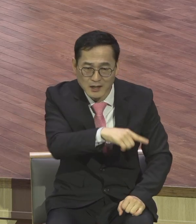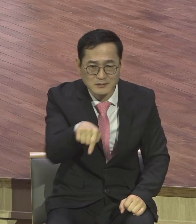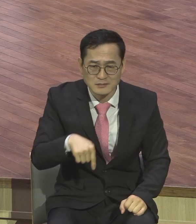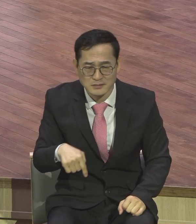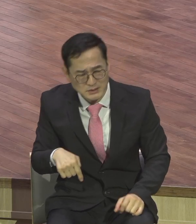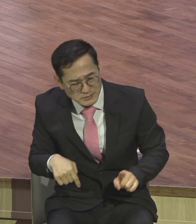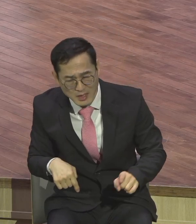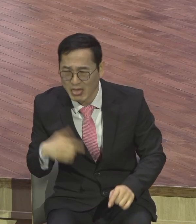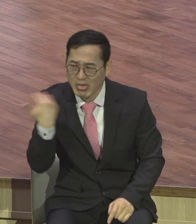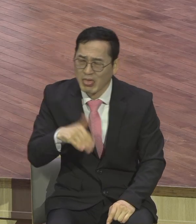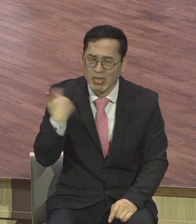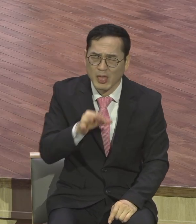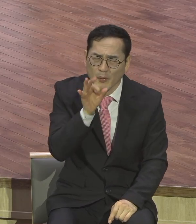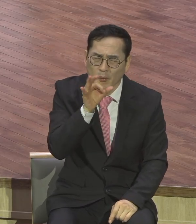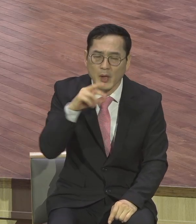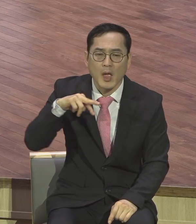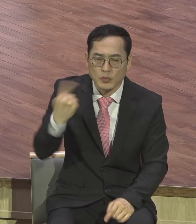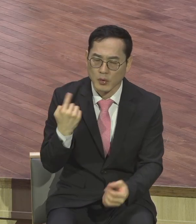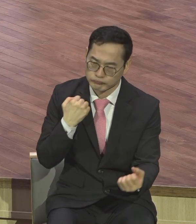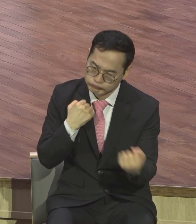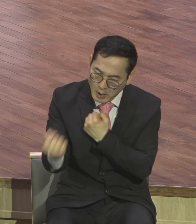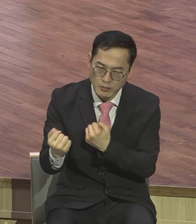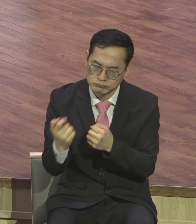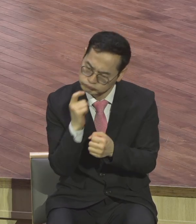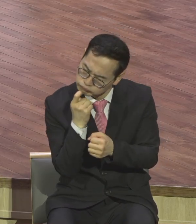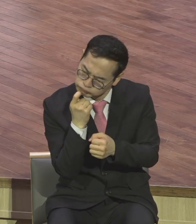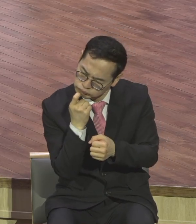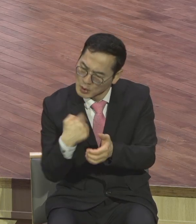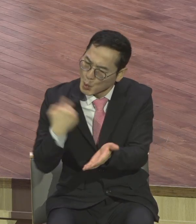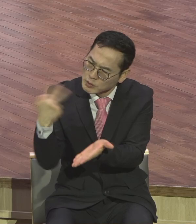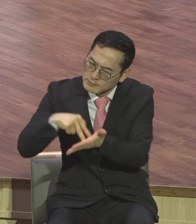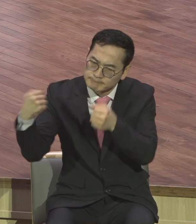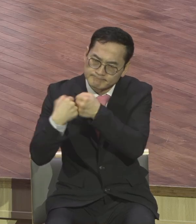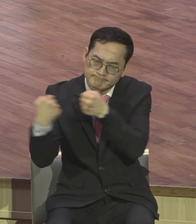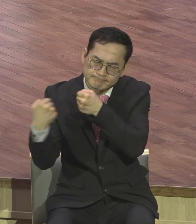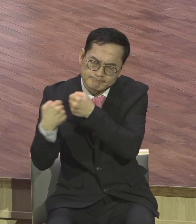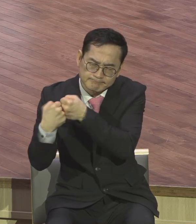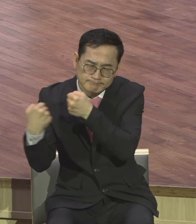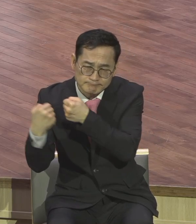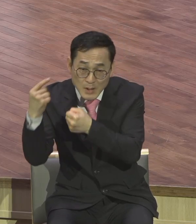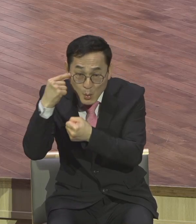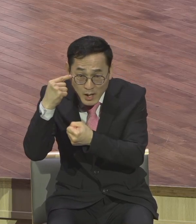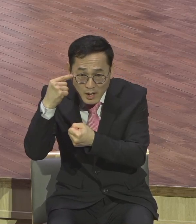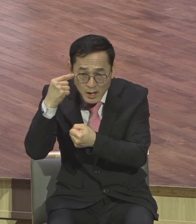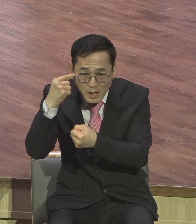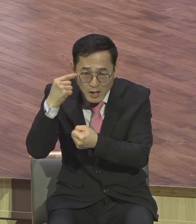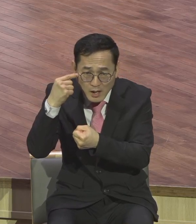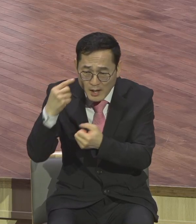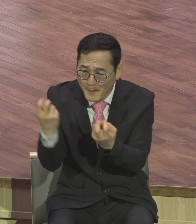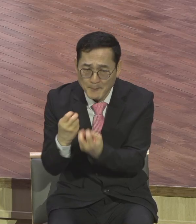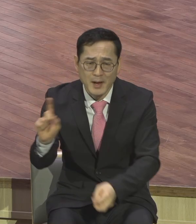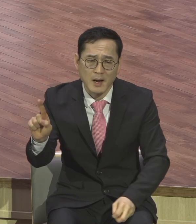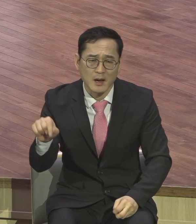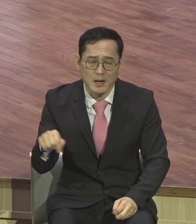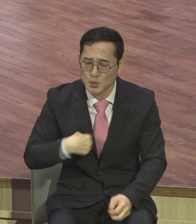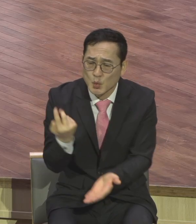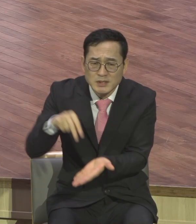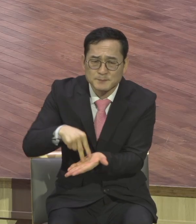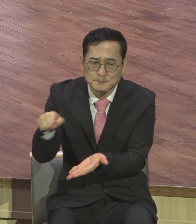우리 민족이 살 길은 독립이외는 다른 길이 없기 때문에 생을 걸었다는 말이에요 지금 지금